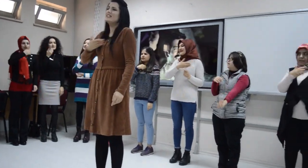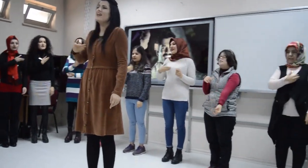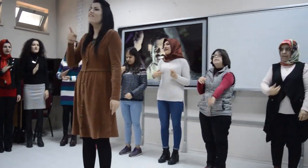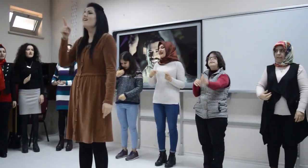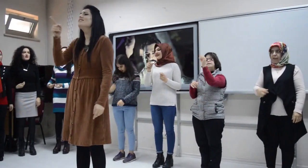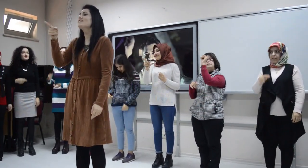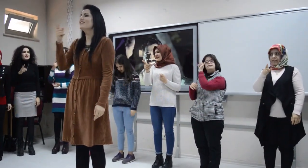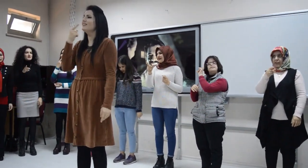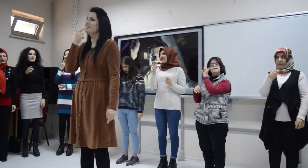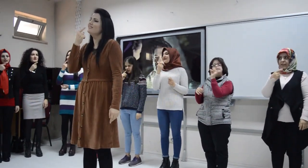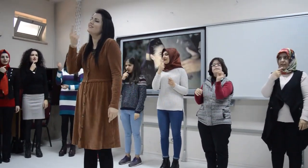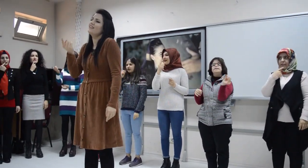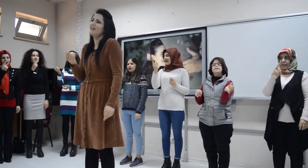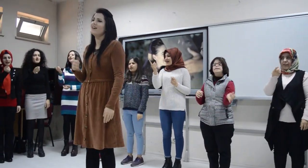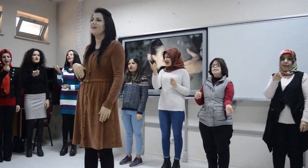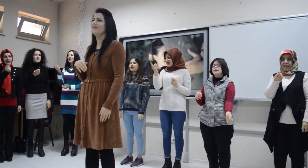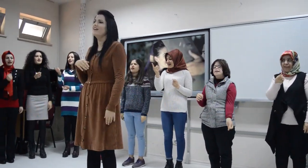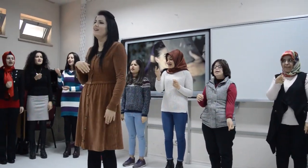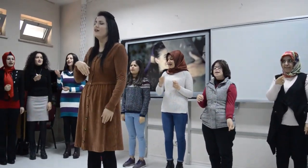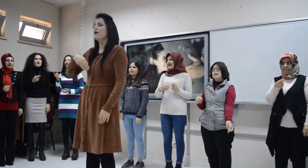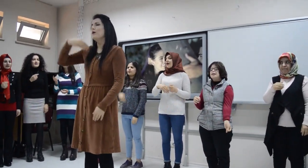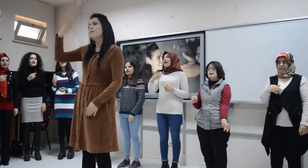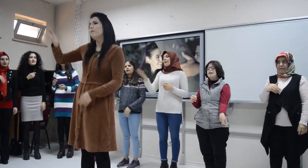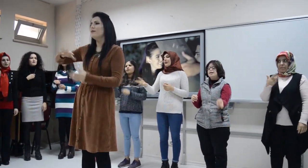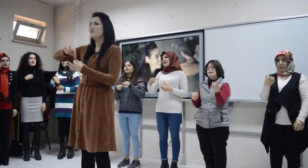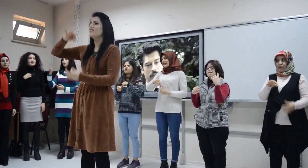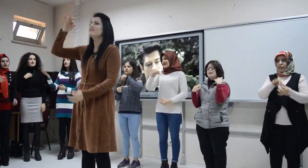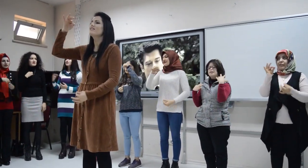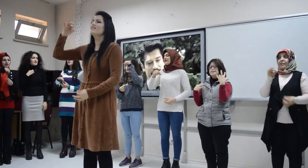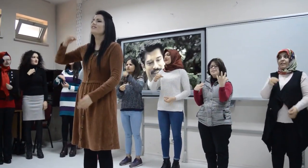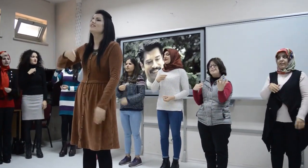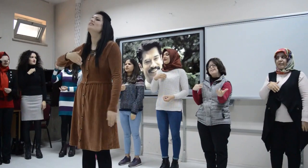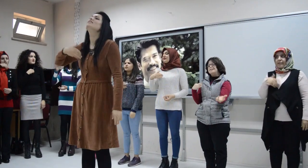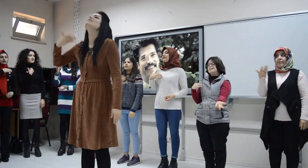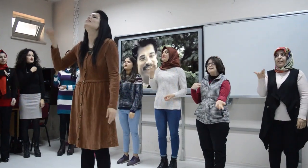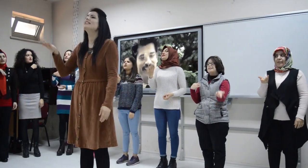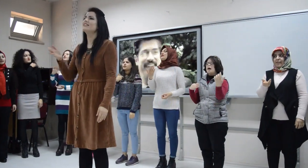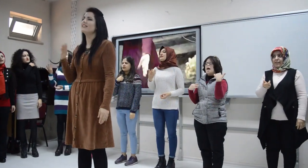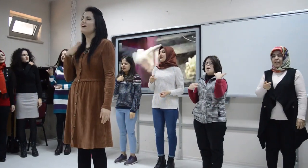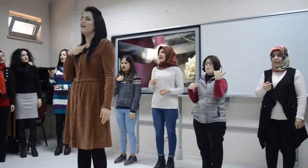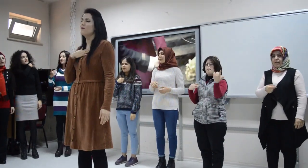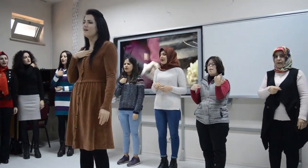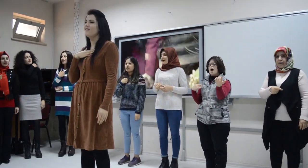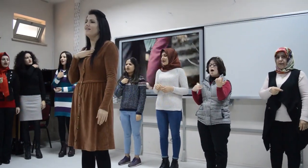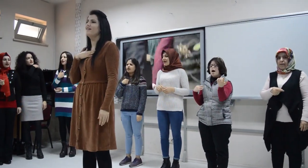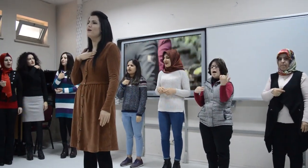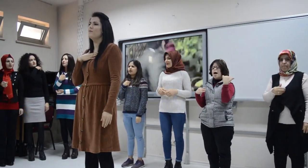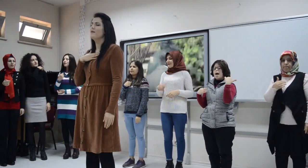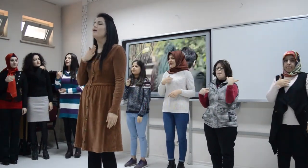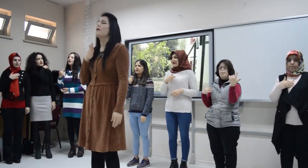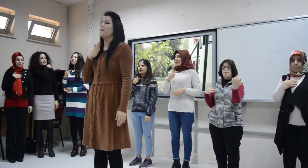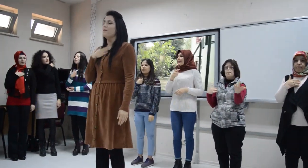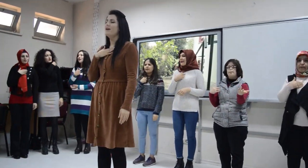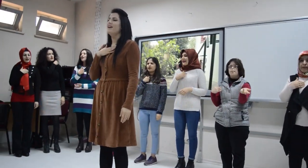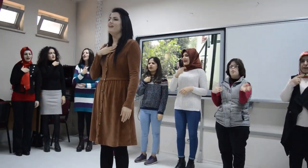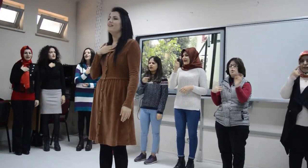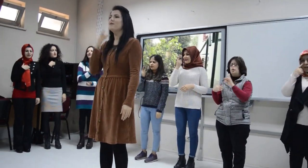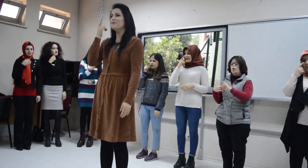beni istemem, ben sensin